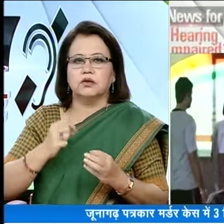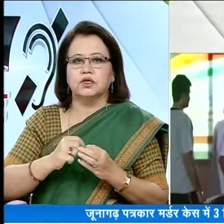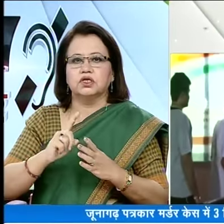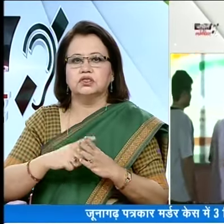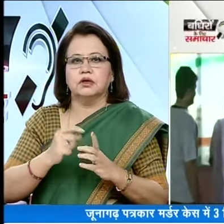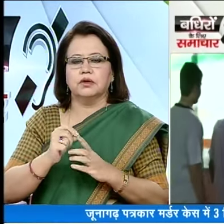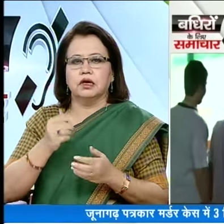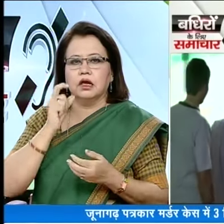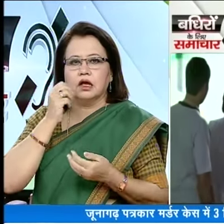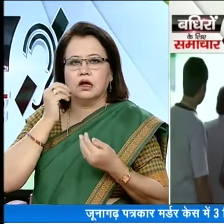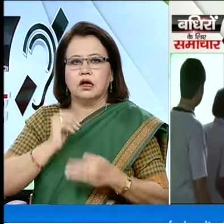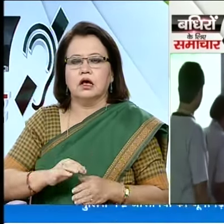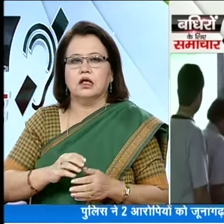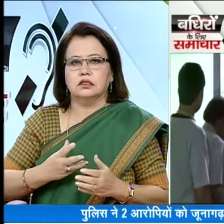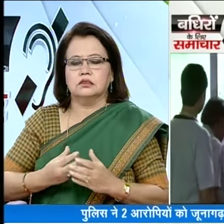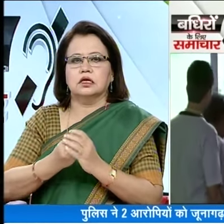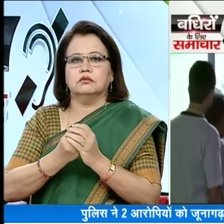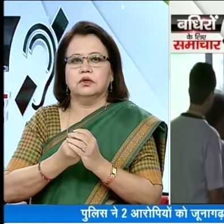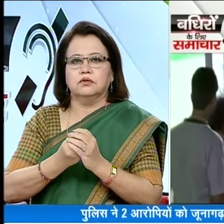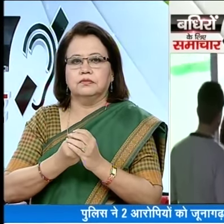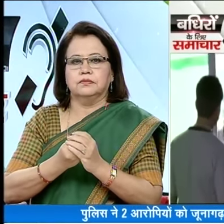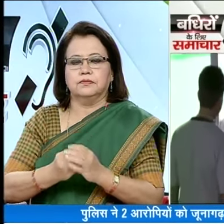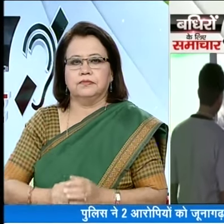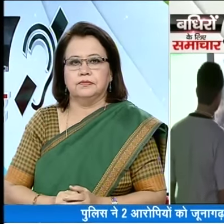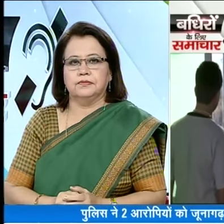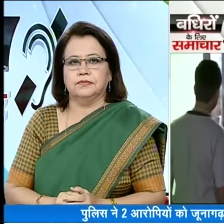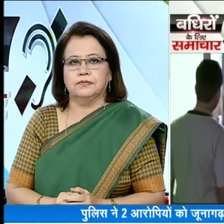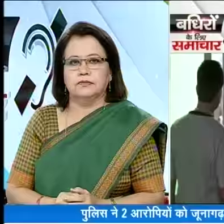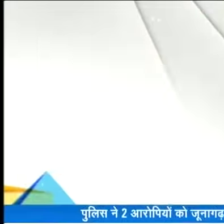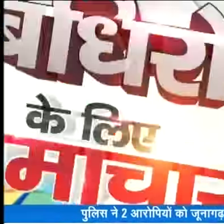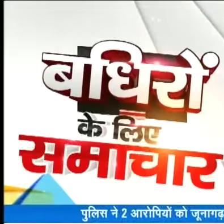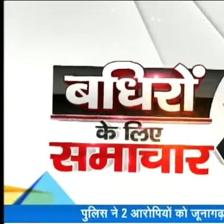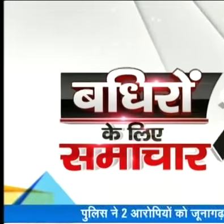सीनियर बीजेपी लीडर के बेटे का हाथ होने का शक जटाया था